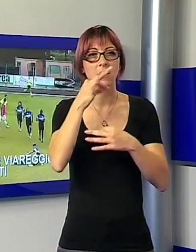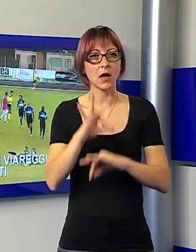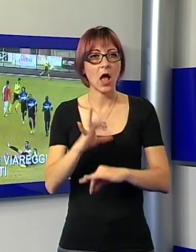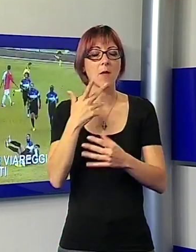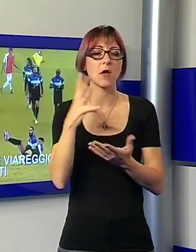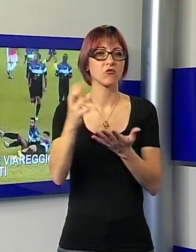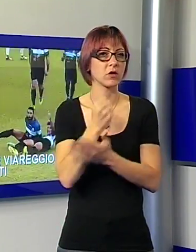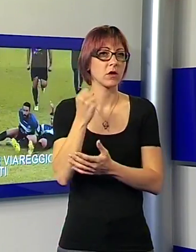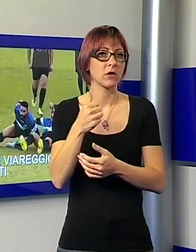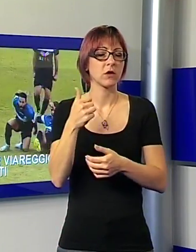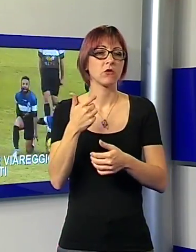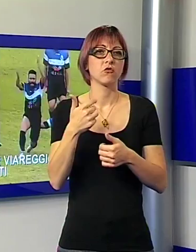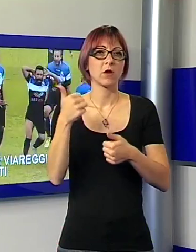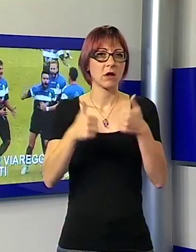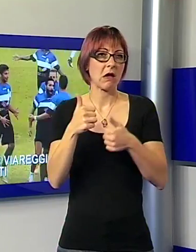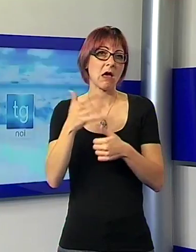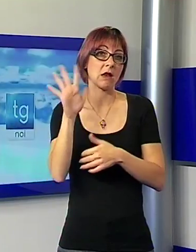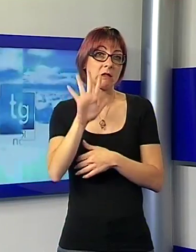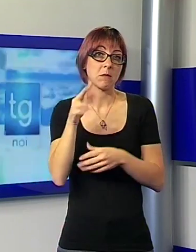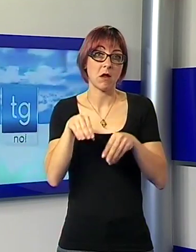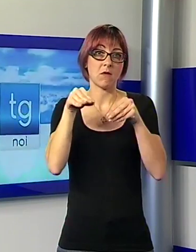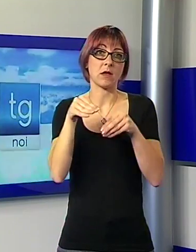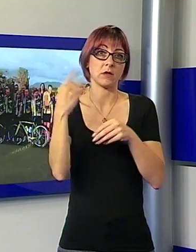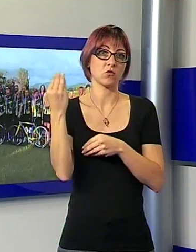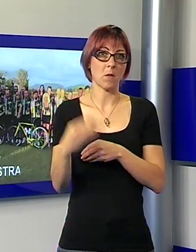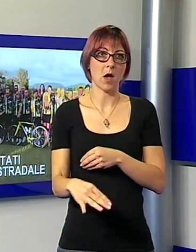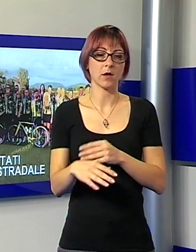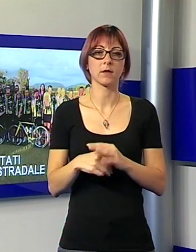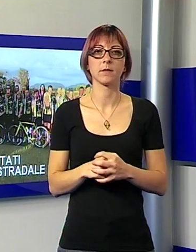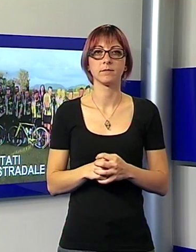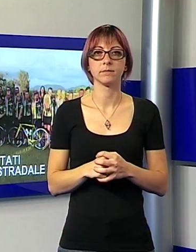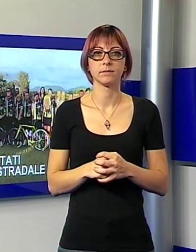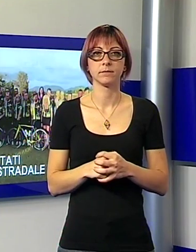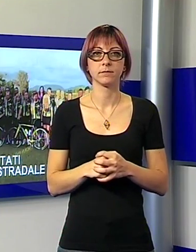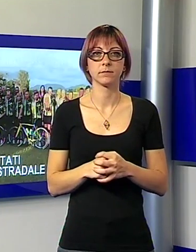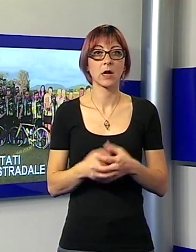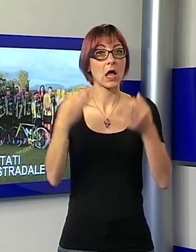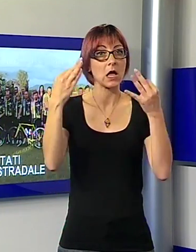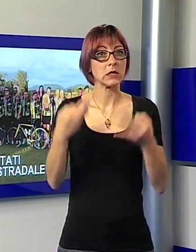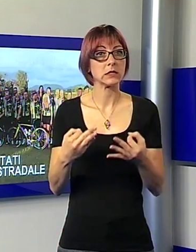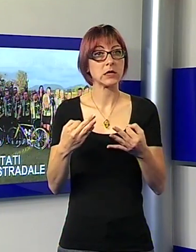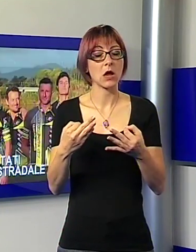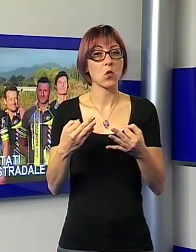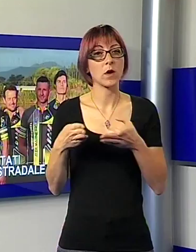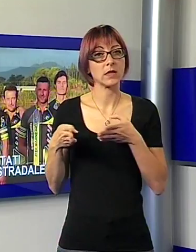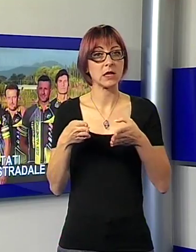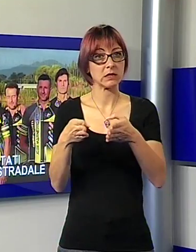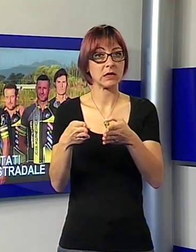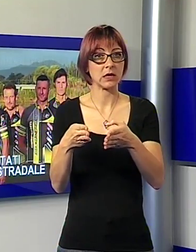una partita che sembrava persa. Grandi risultati, sicurezza stradale, ecco le due parole d'ordine del Joyer